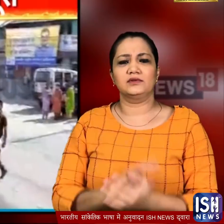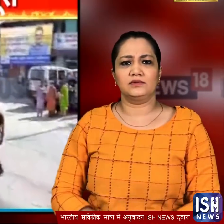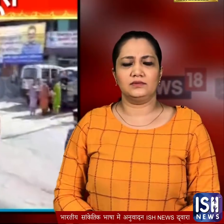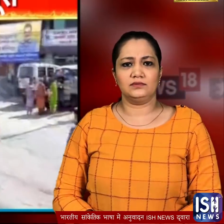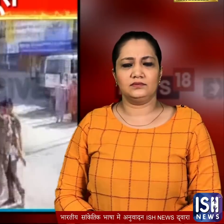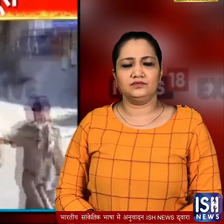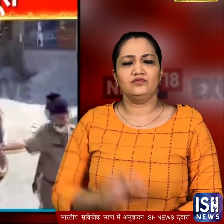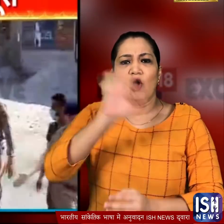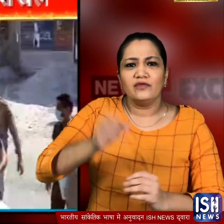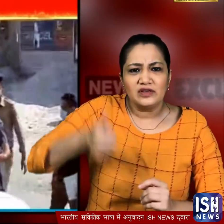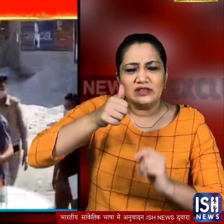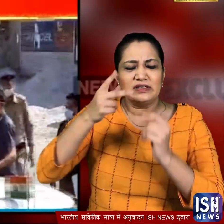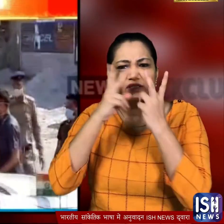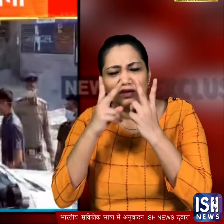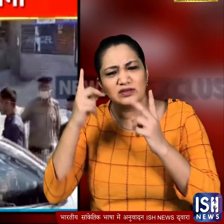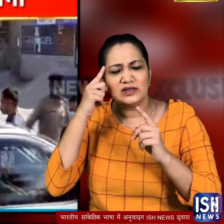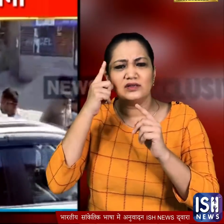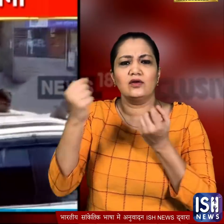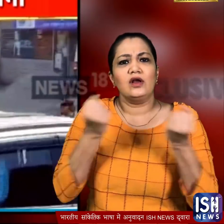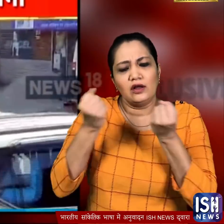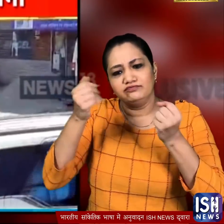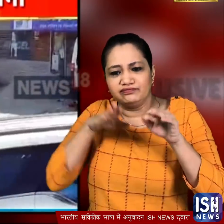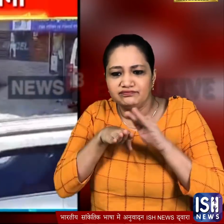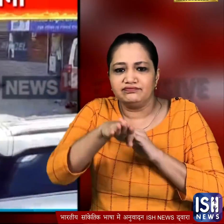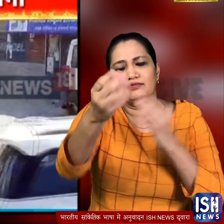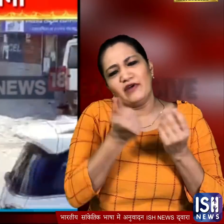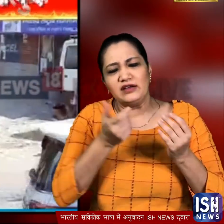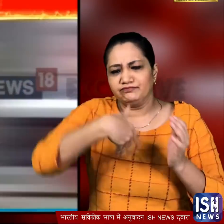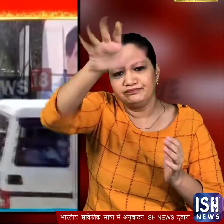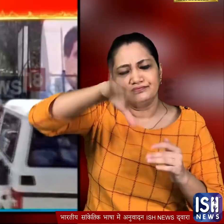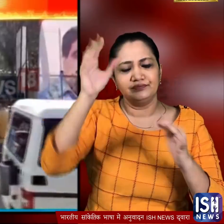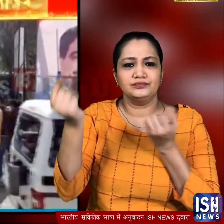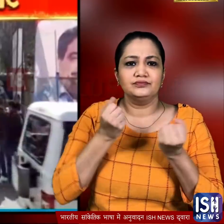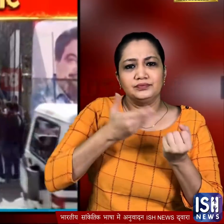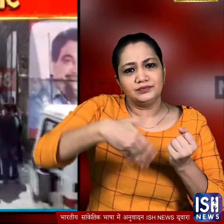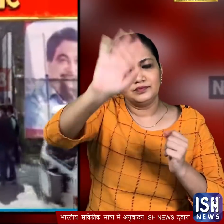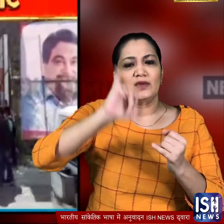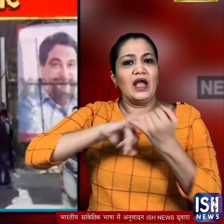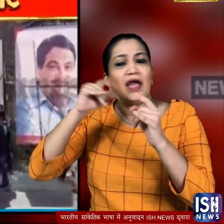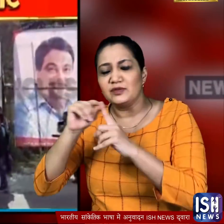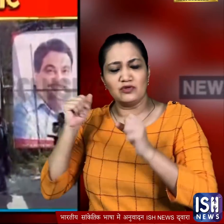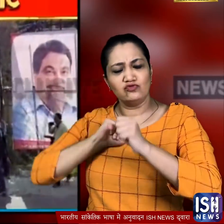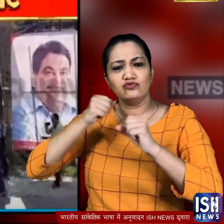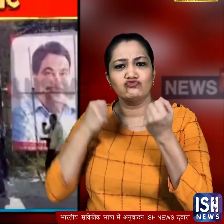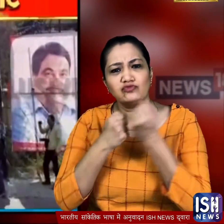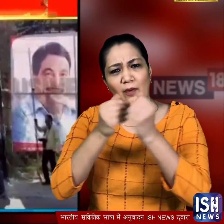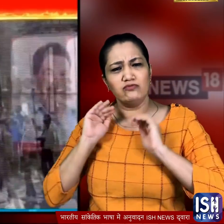अधिकारियों ने मौके की नजाकत समझते हुए गाडियों के काफिले को फॉरण रवाना कर दिया लेकिन लोगों ने एसपी के समर्थन में नारे लगाने शुरू कर दिये